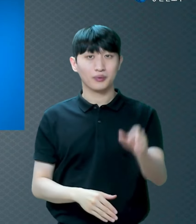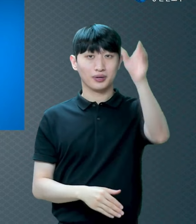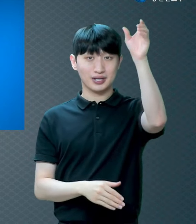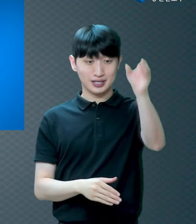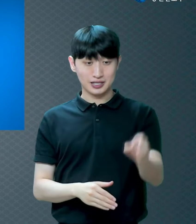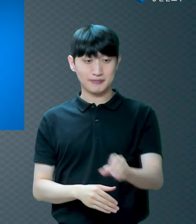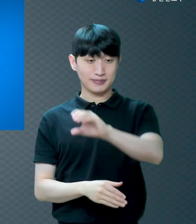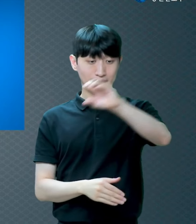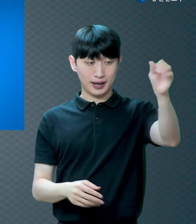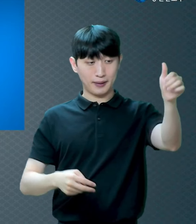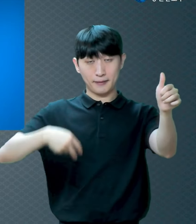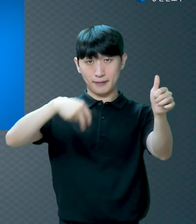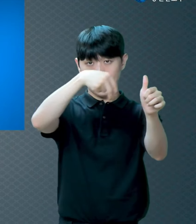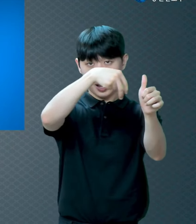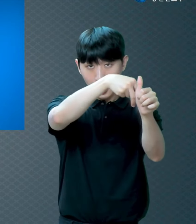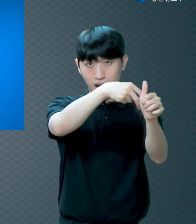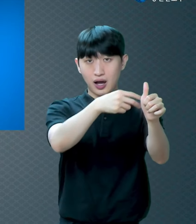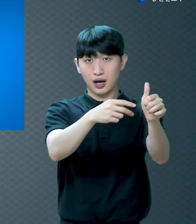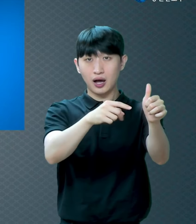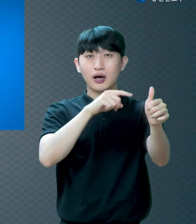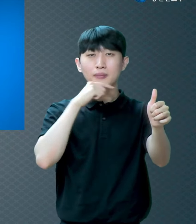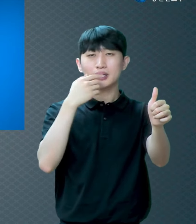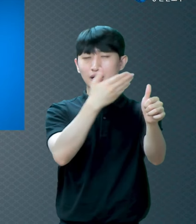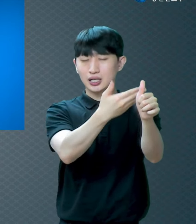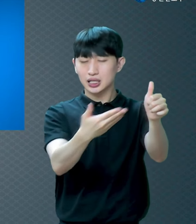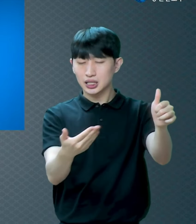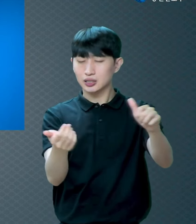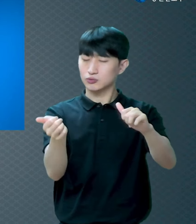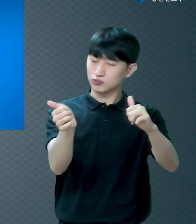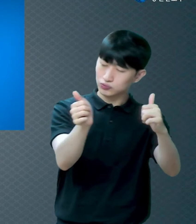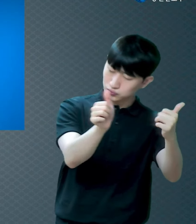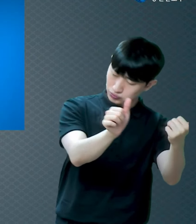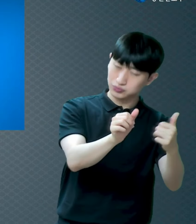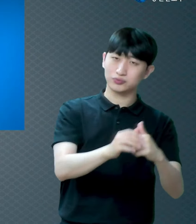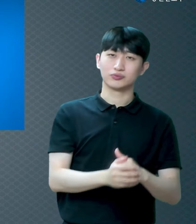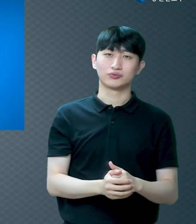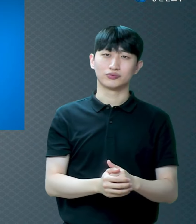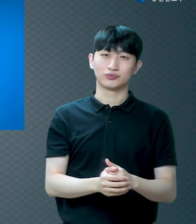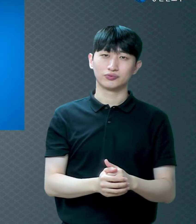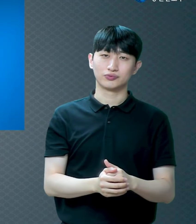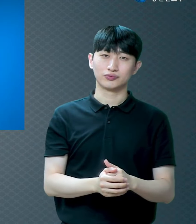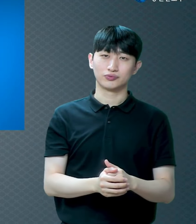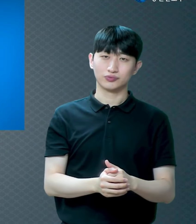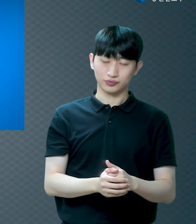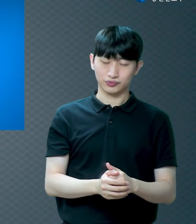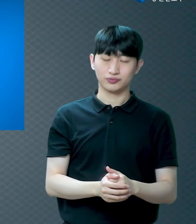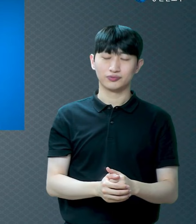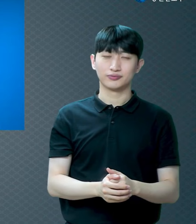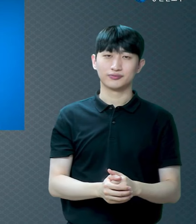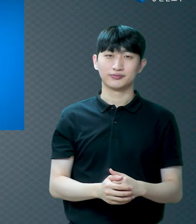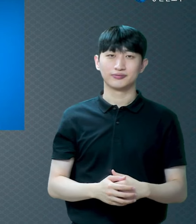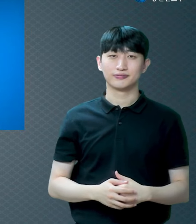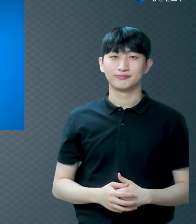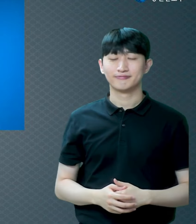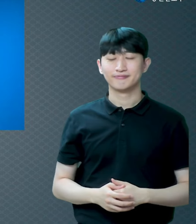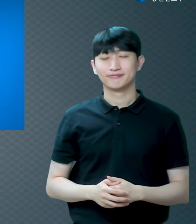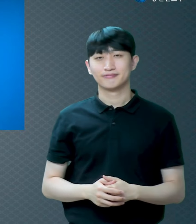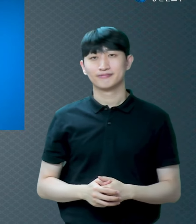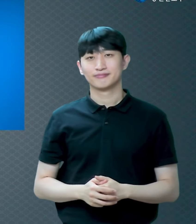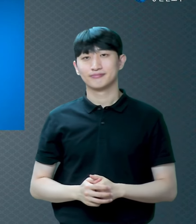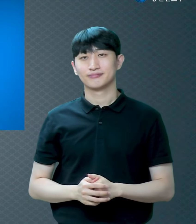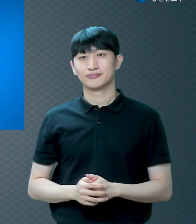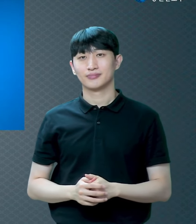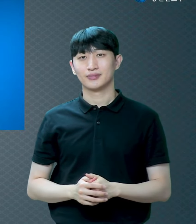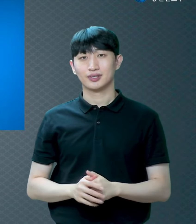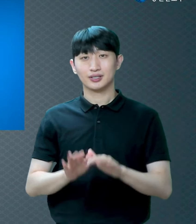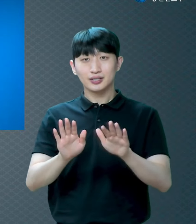그걸 내가 들을 수 있도록 지금까지 수많은 사람들 보냈잖아요 하나님 얼마나